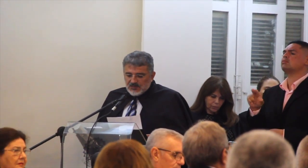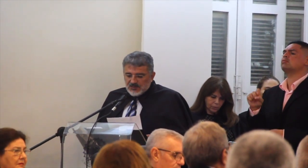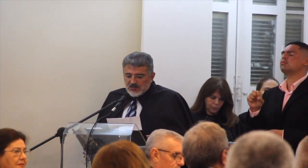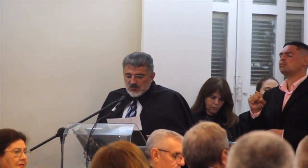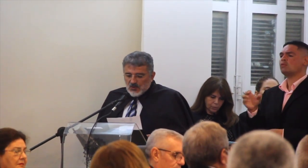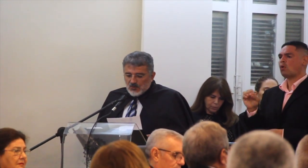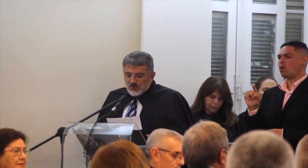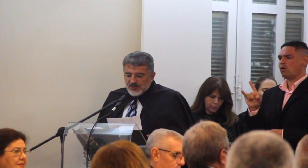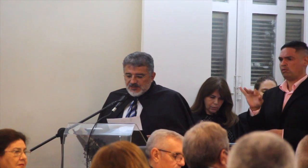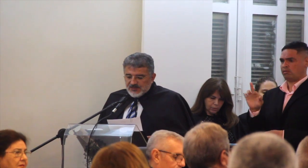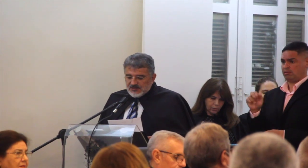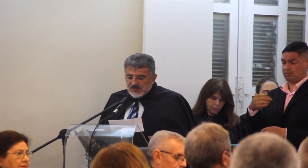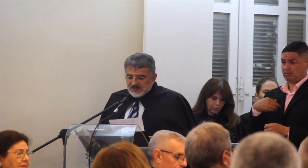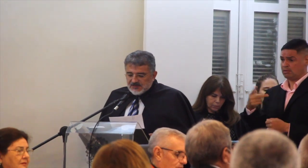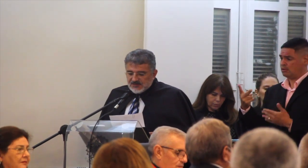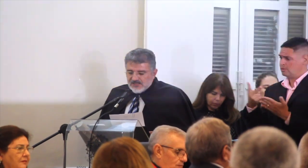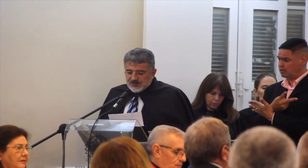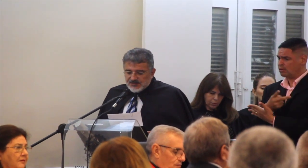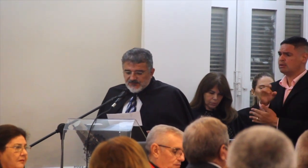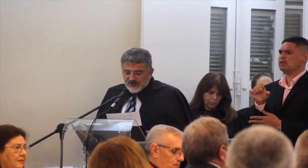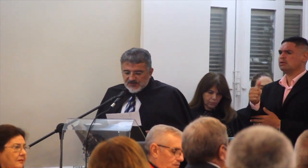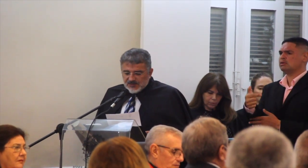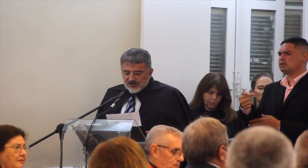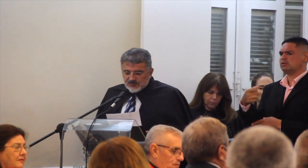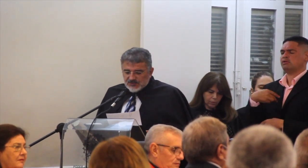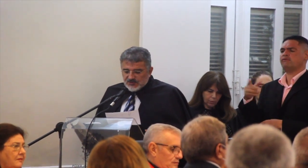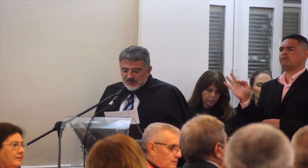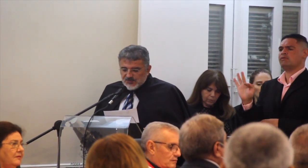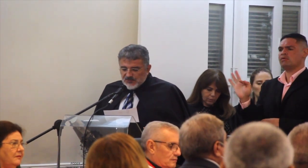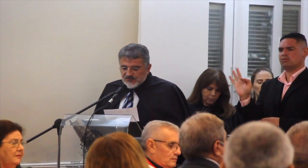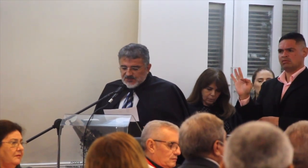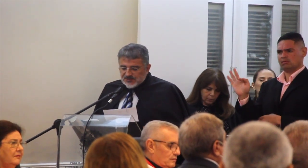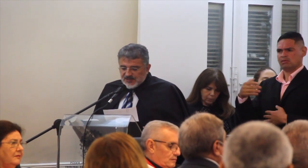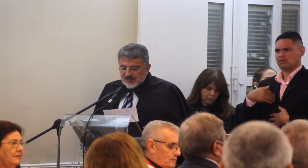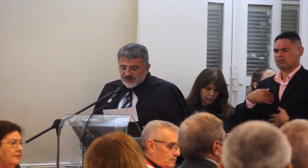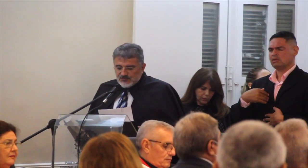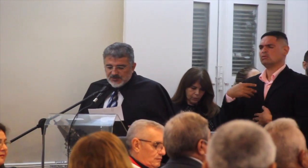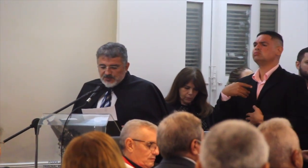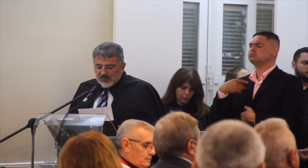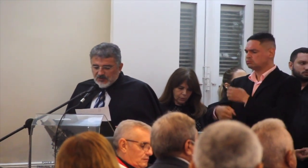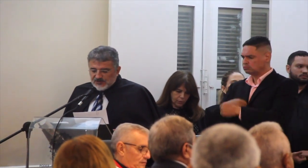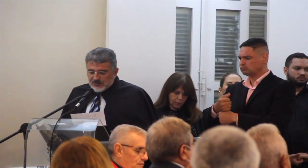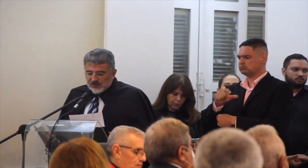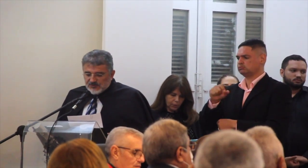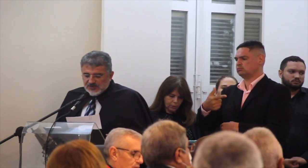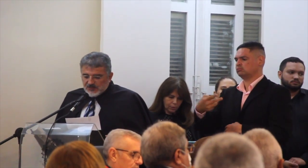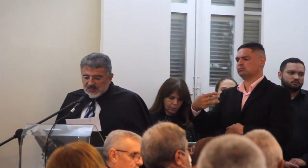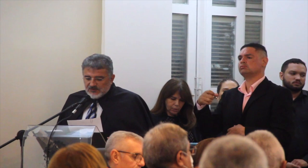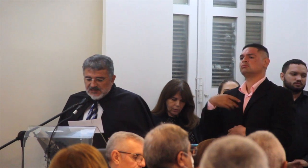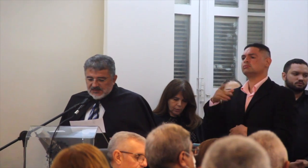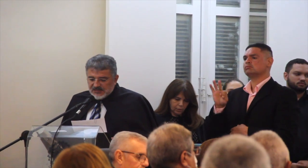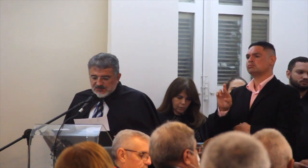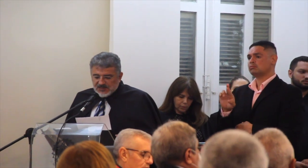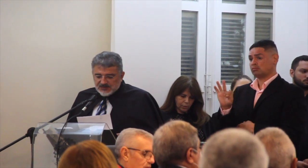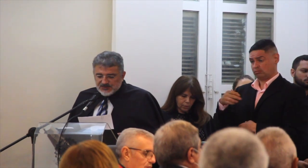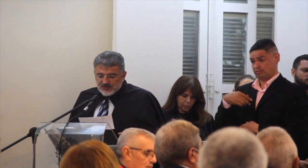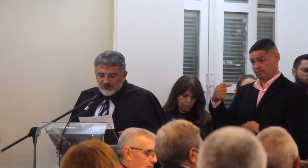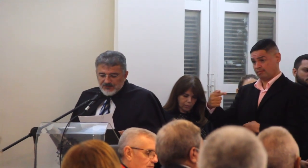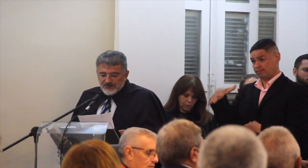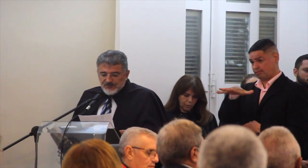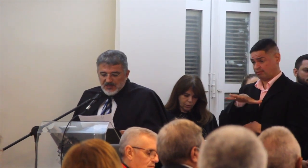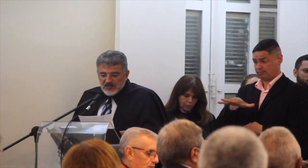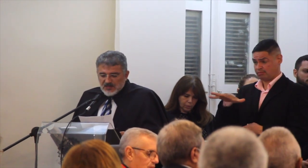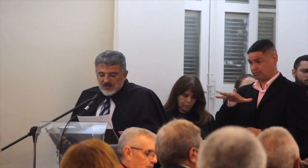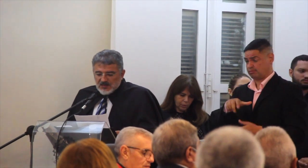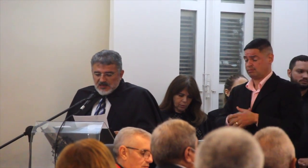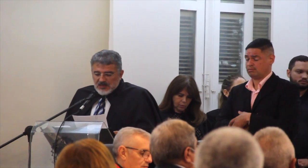Uchoa ocorrida em 17 de fevereiro de 2023 no tribunal regional do trabalho da sétima região